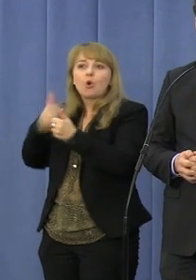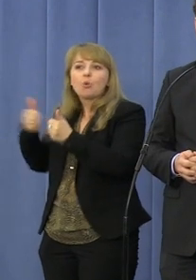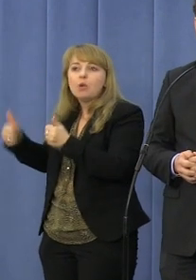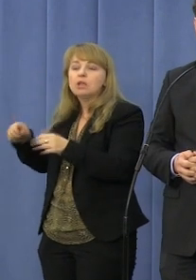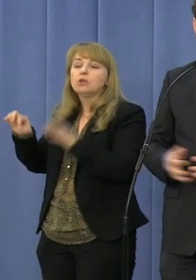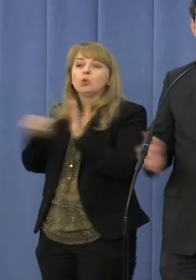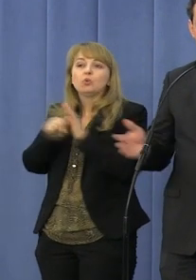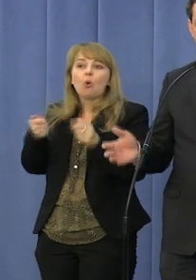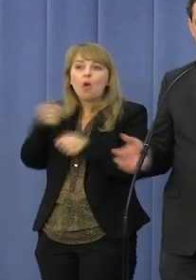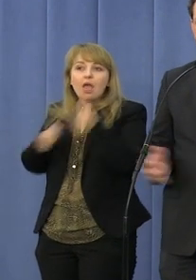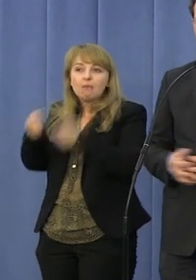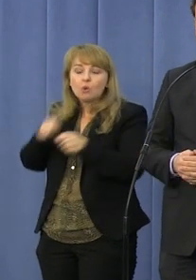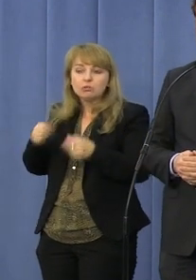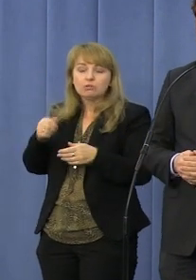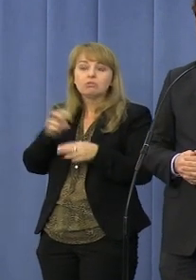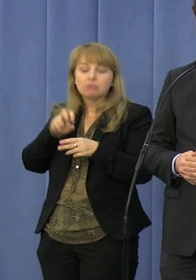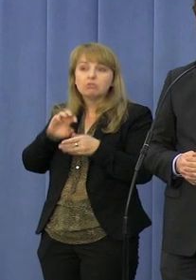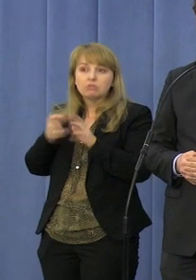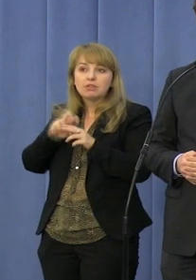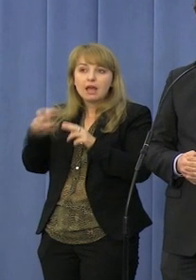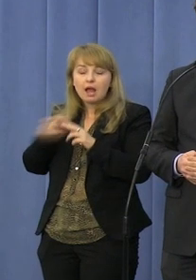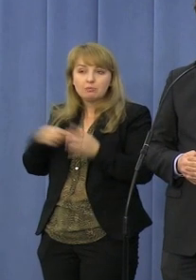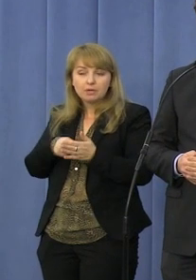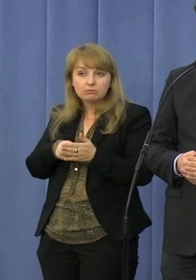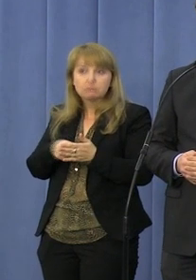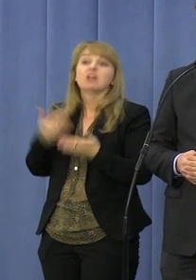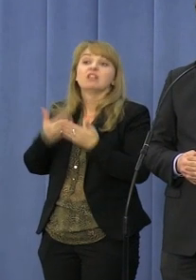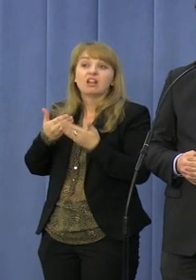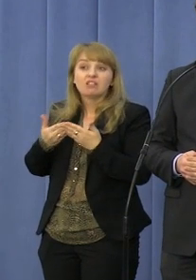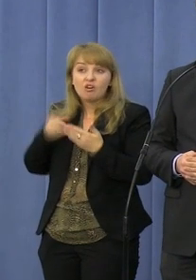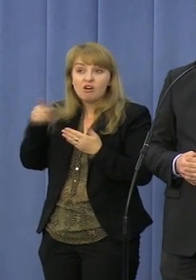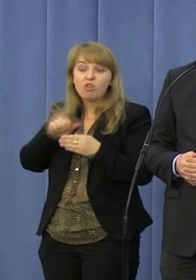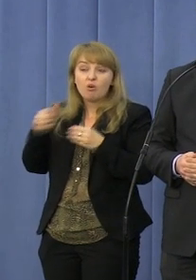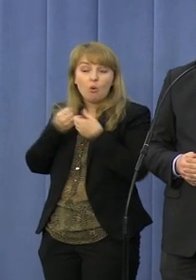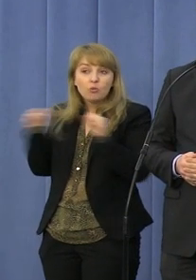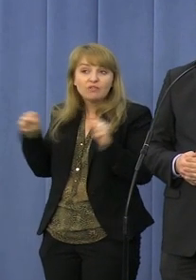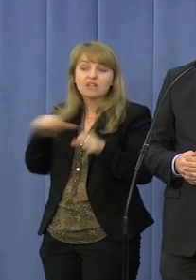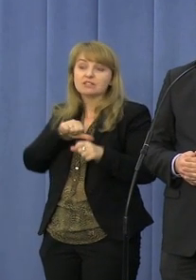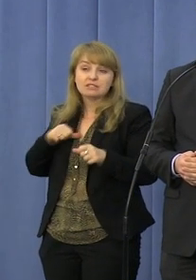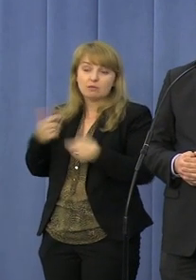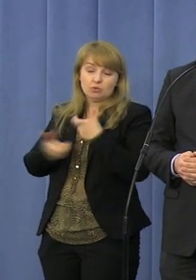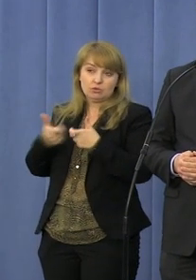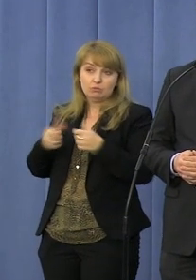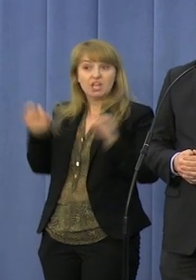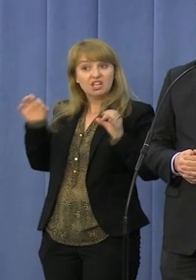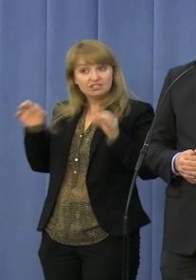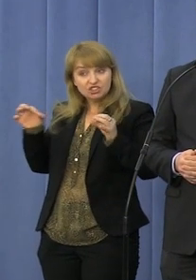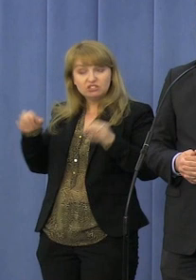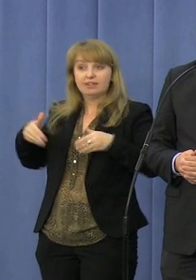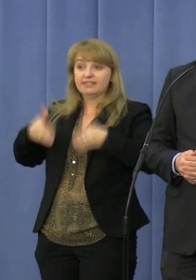chemioterapii. Także wyszedł naprzeciw oczekiwaniom pana premiera Donalda Tuska. Ja bym chciał dzisiaj w tym dniu